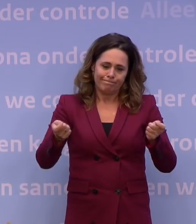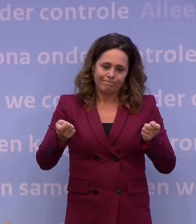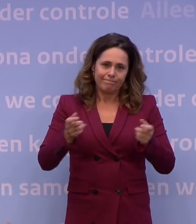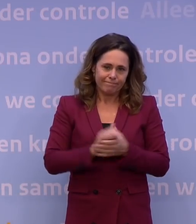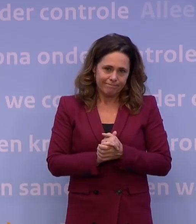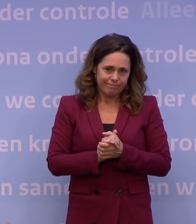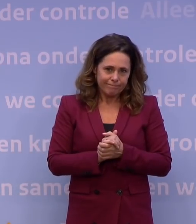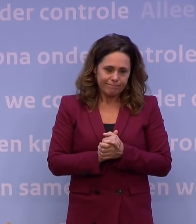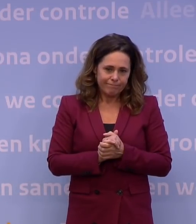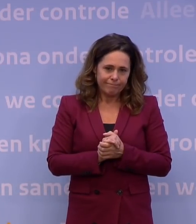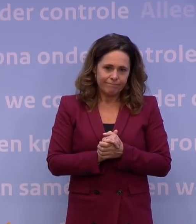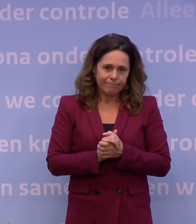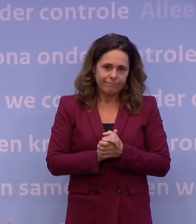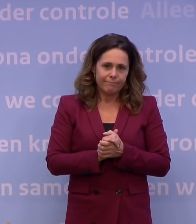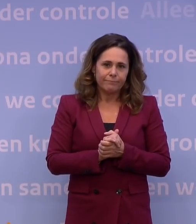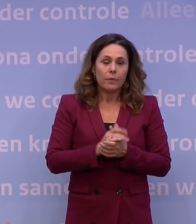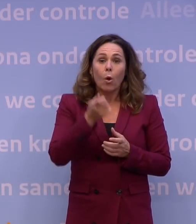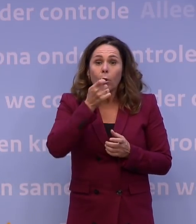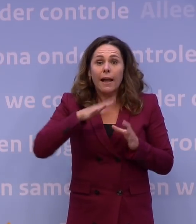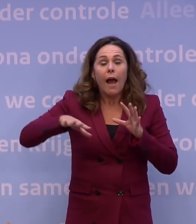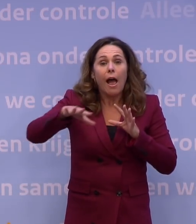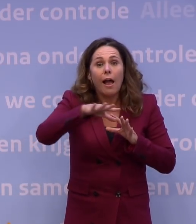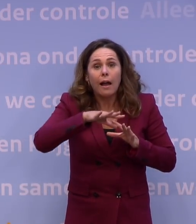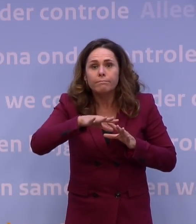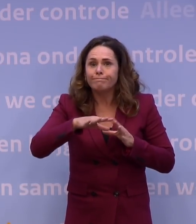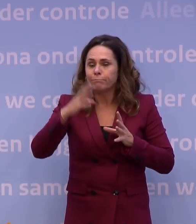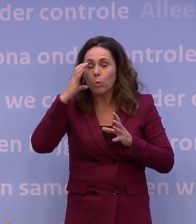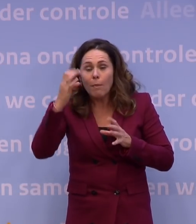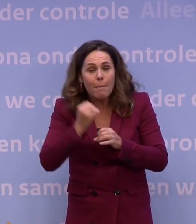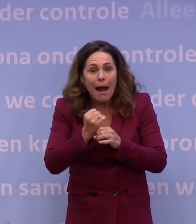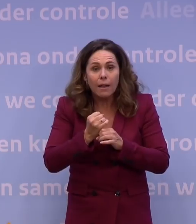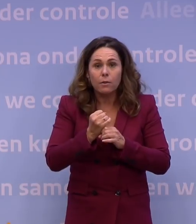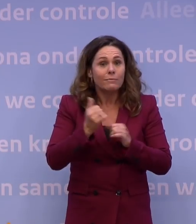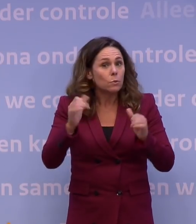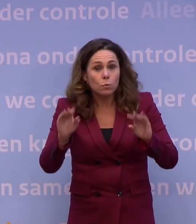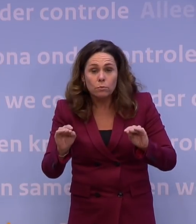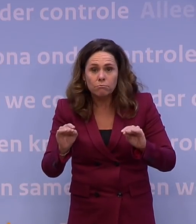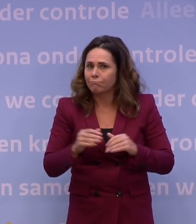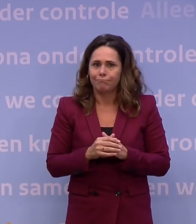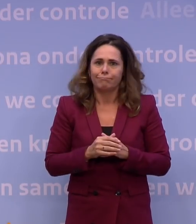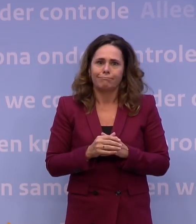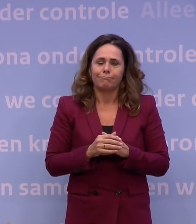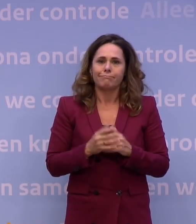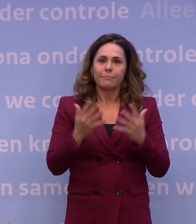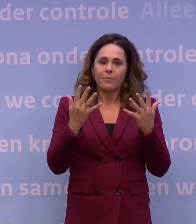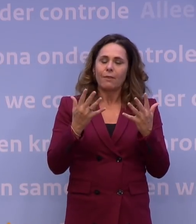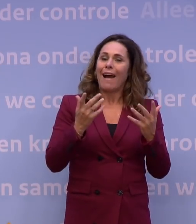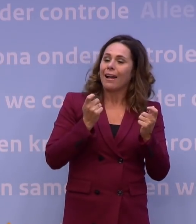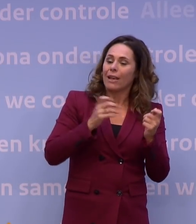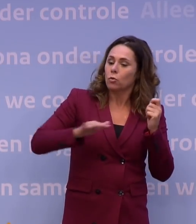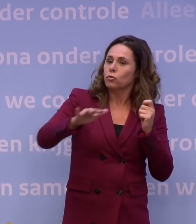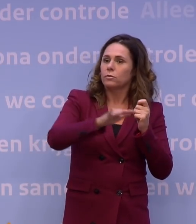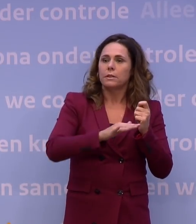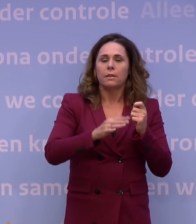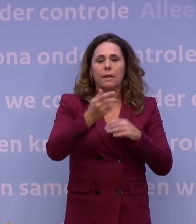horecaondernemers er een potje van maken, verre van dat. In verre de meeste zaken worden heel goed en nauwkeurig de protocollen